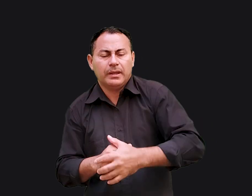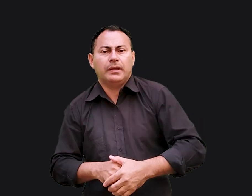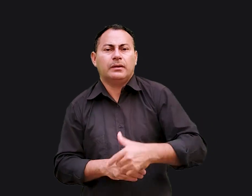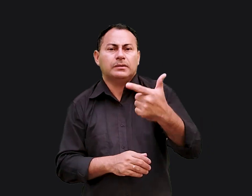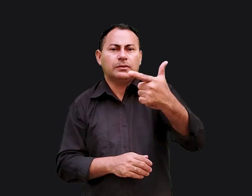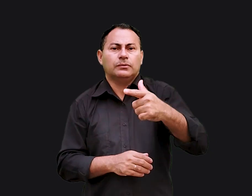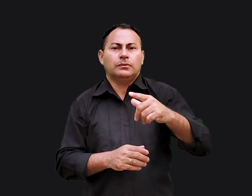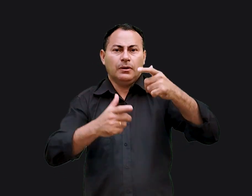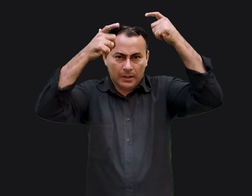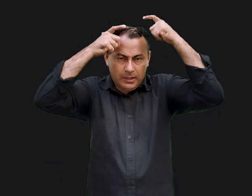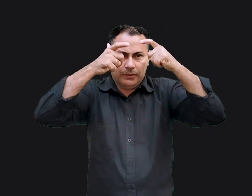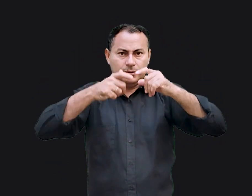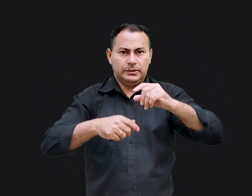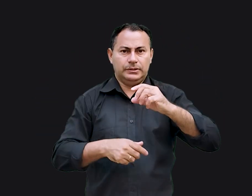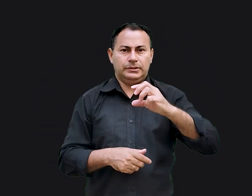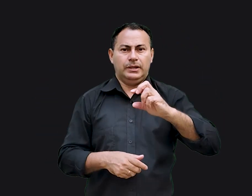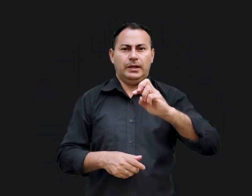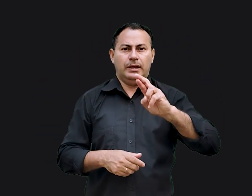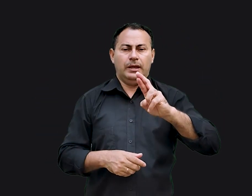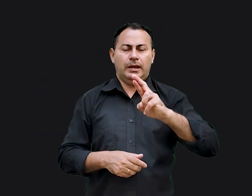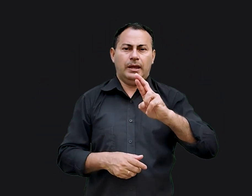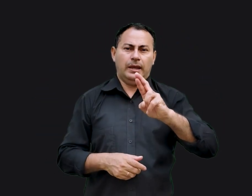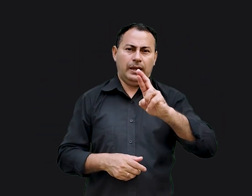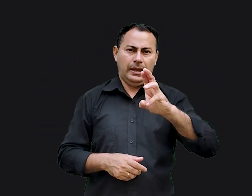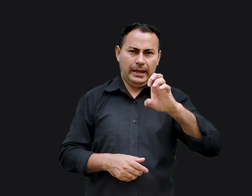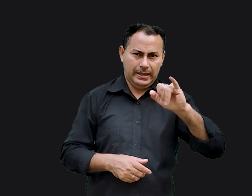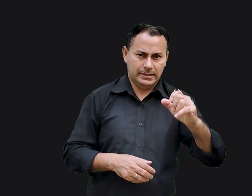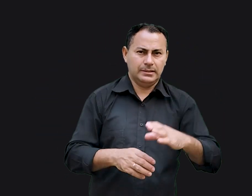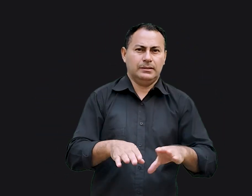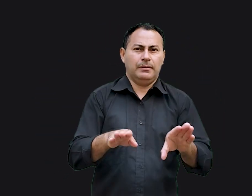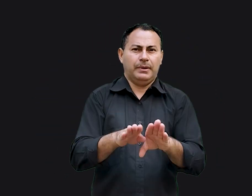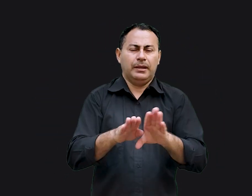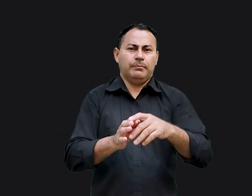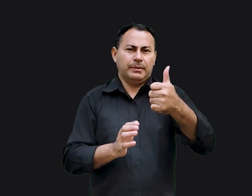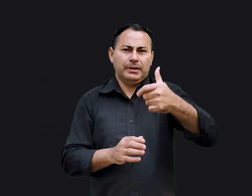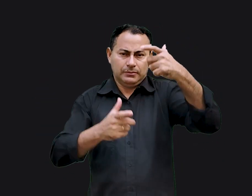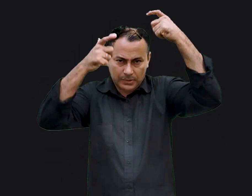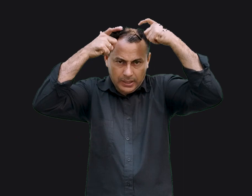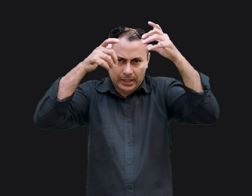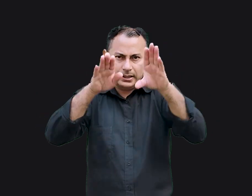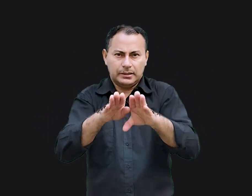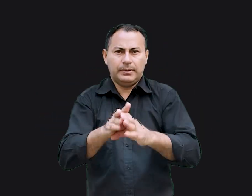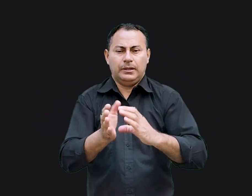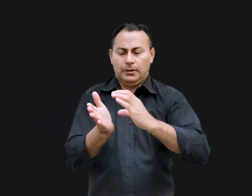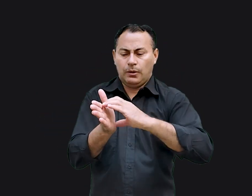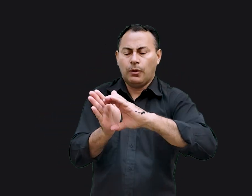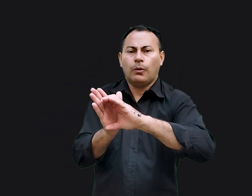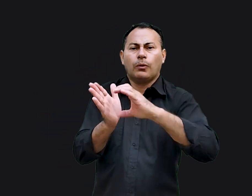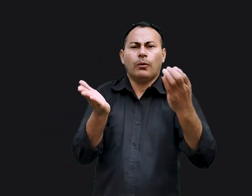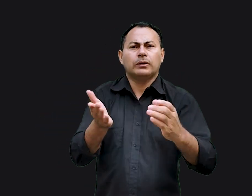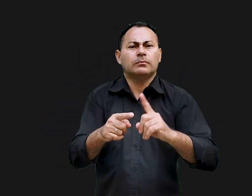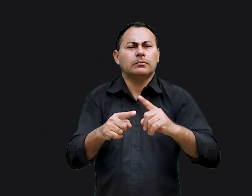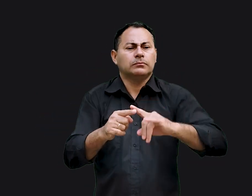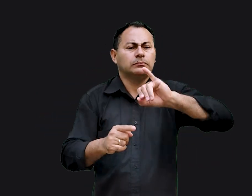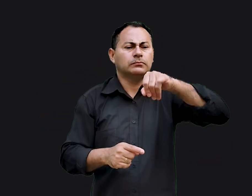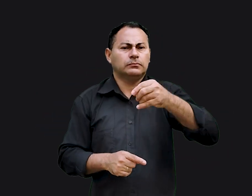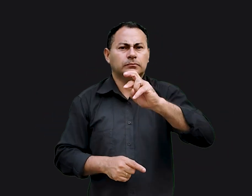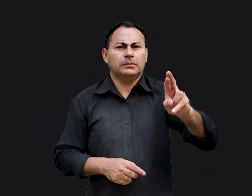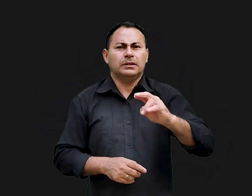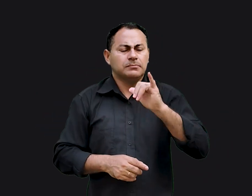primeiro e segundo livros de reis e de crônicas, já deve saber por que Jeremias estava tão triste e por que